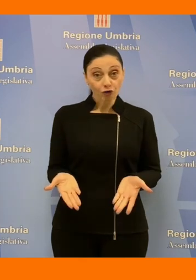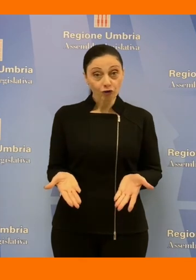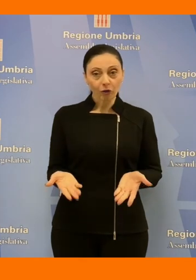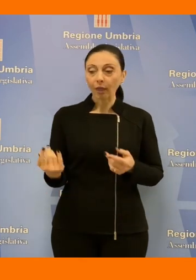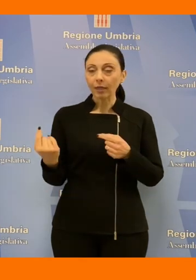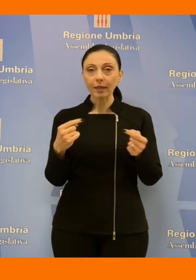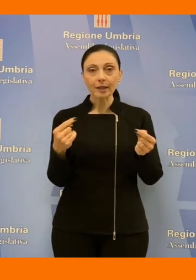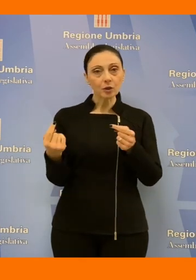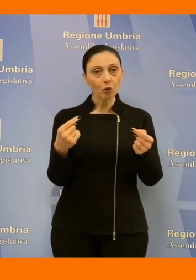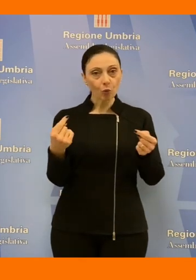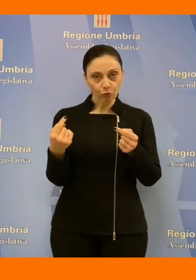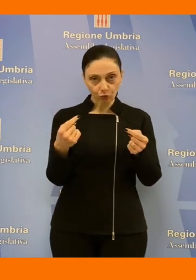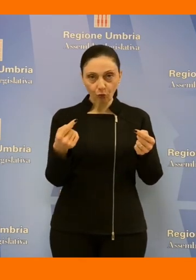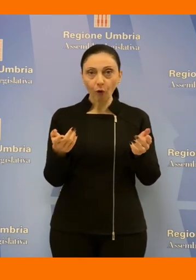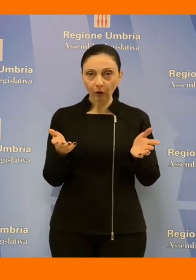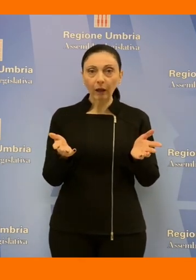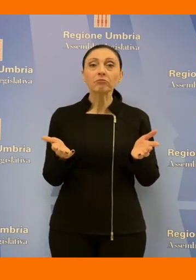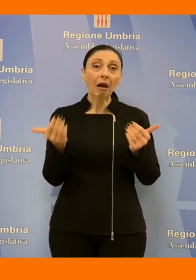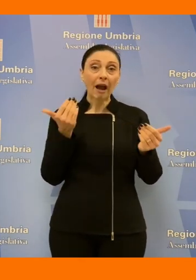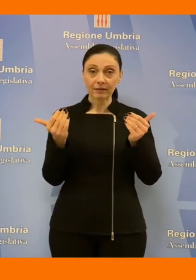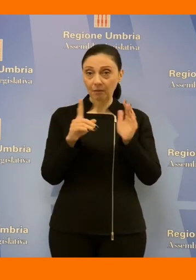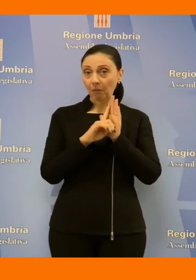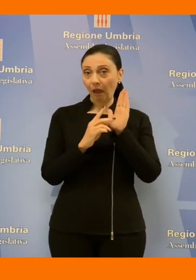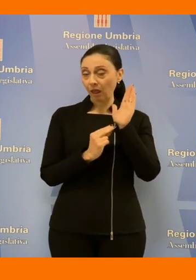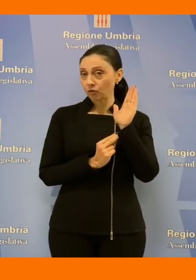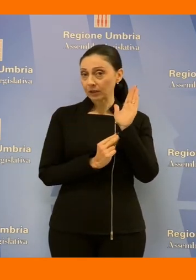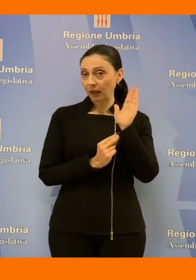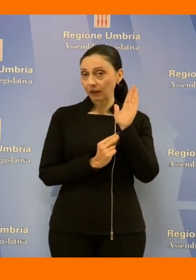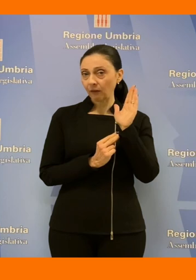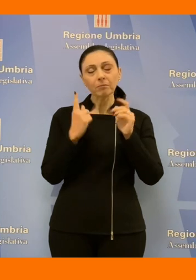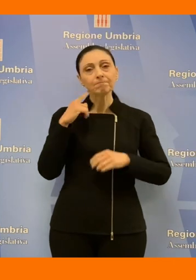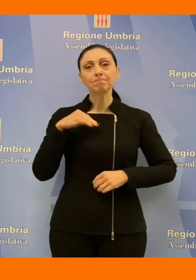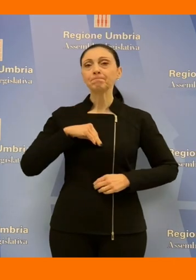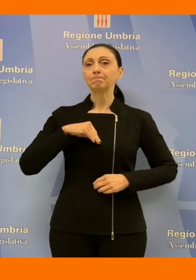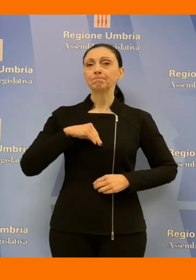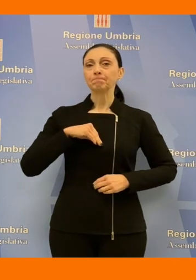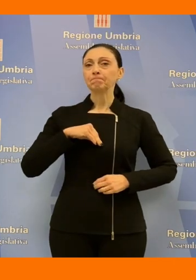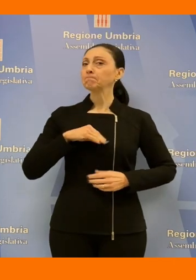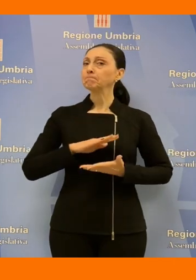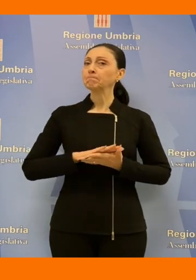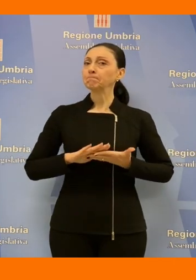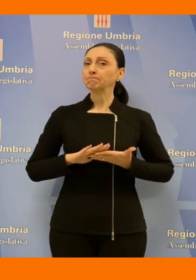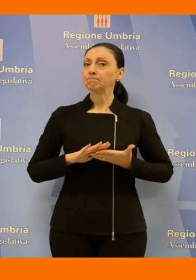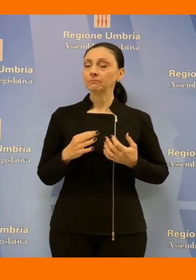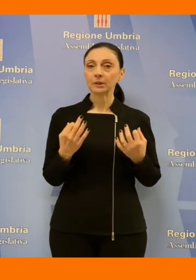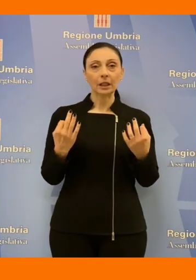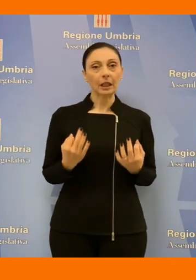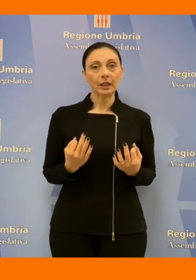discussione insieme all'assemblea legislativa come dire con la coscienza a posto e con una forte determinazione affinché